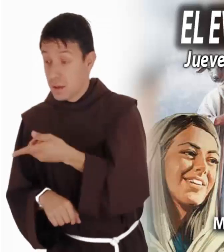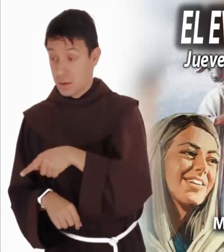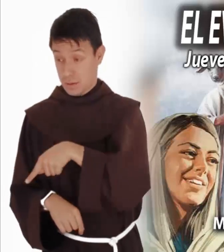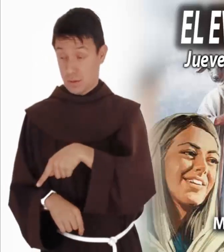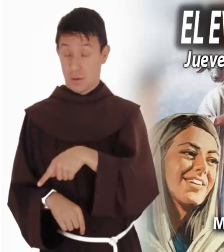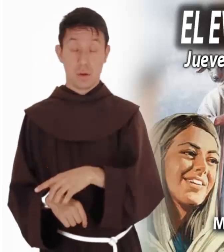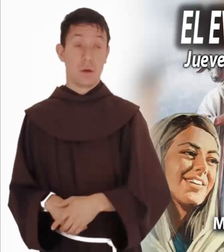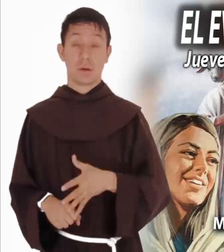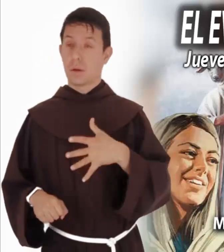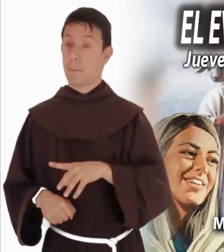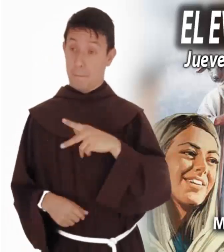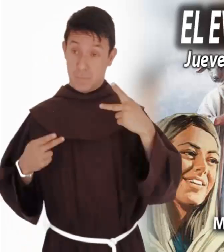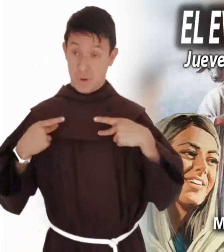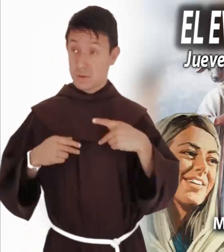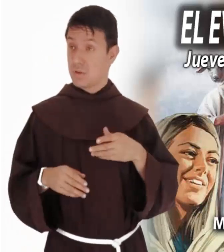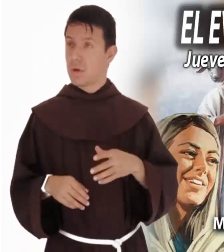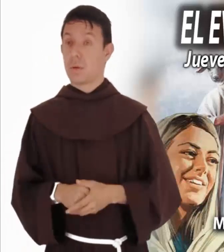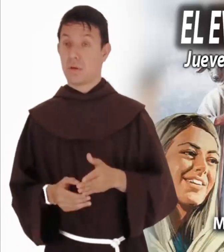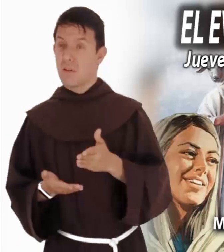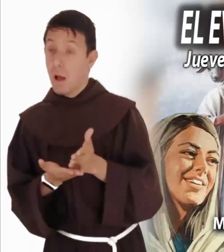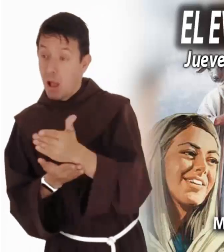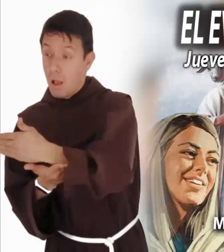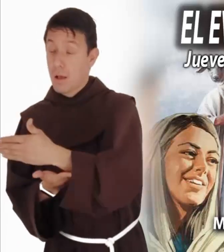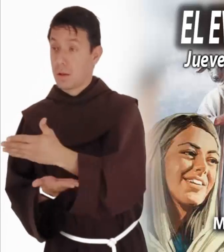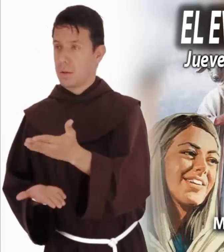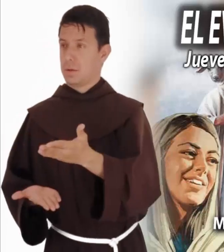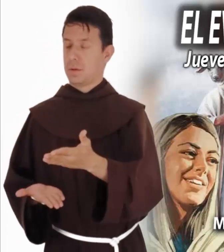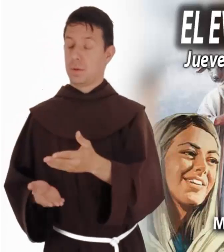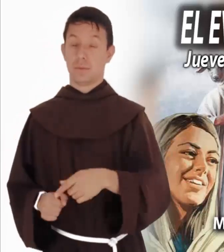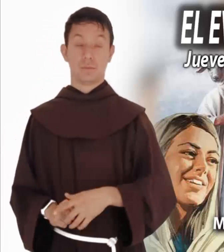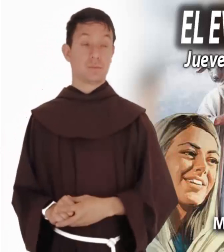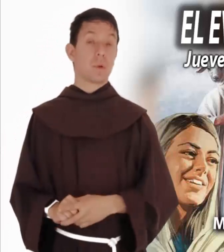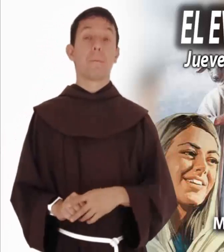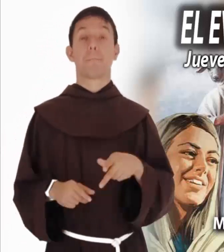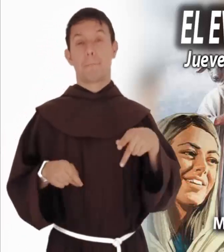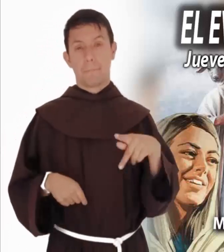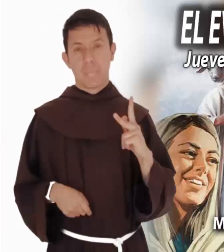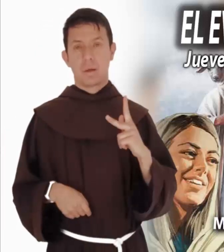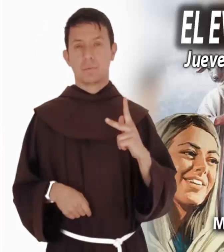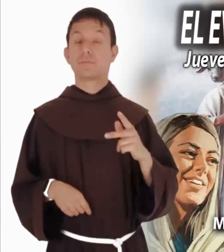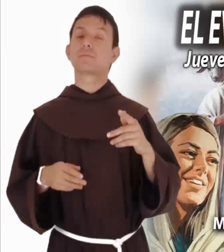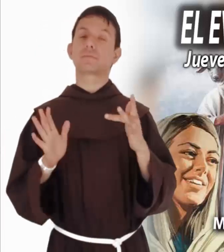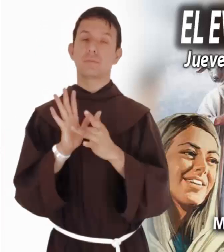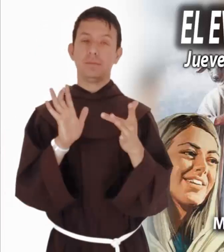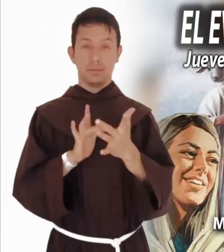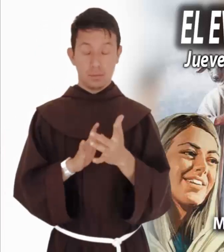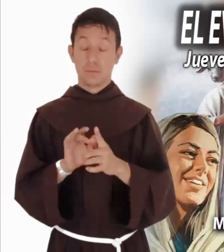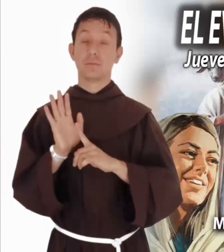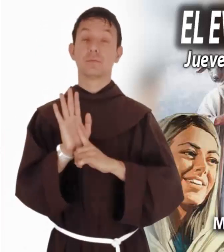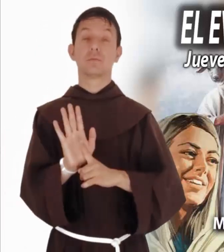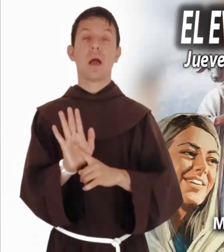consecuente castigo a quien se ha desviado. En cambio, lo que nos presenta Jesús es una fiesta.